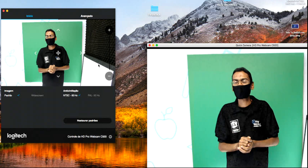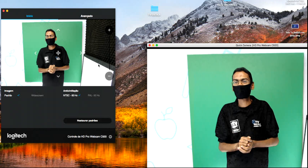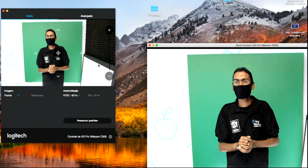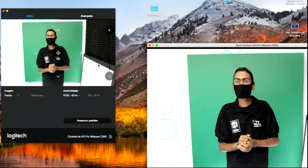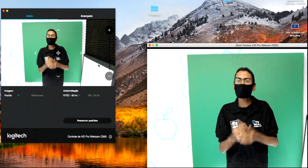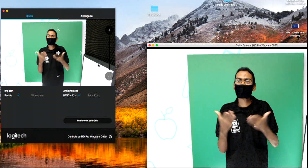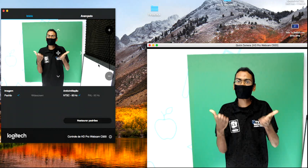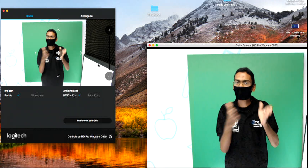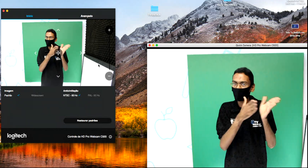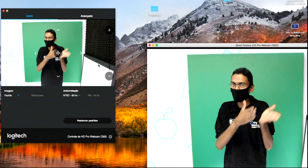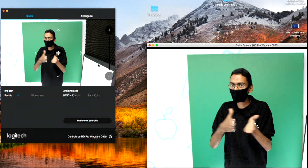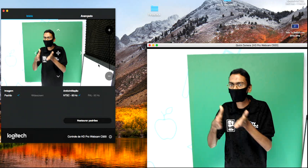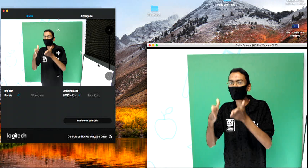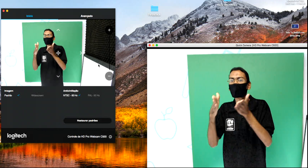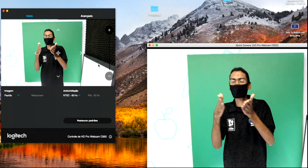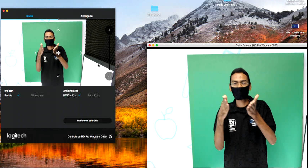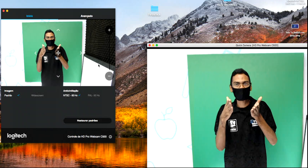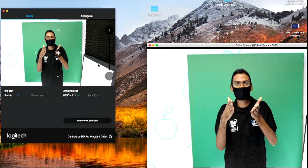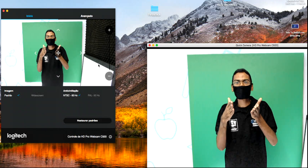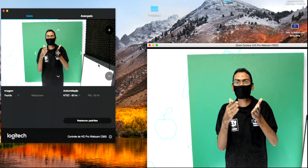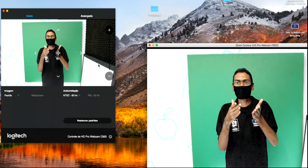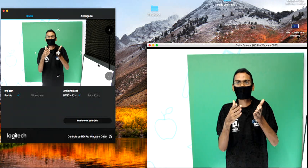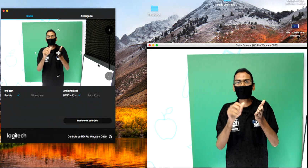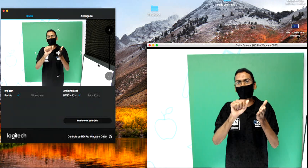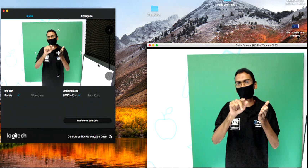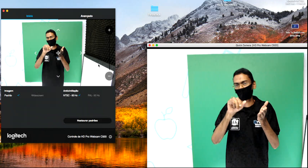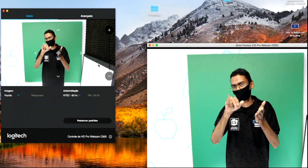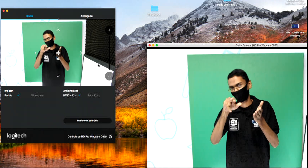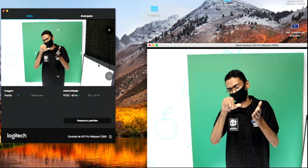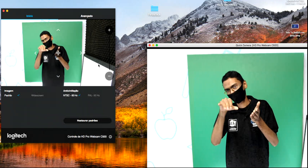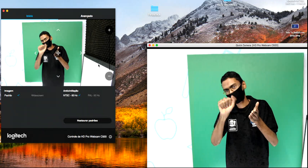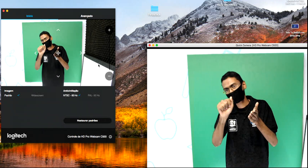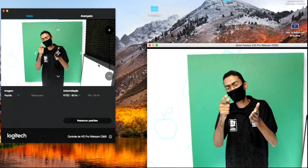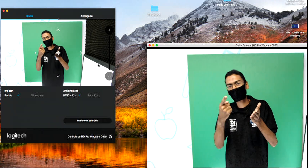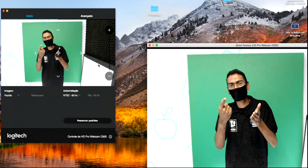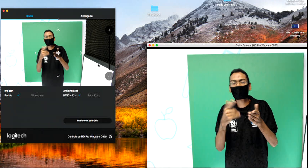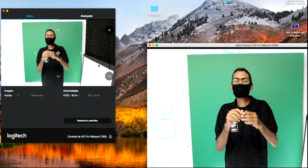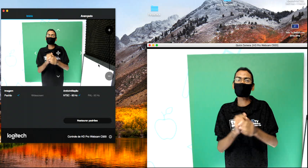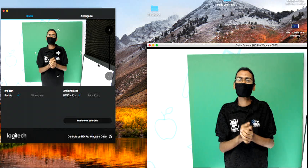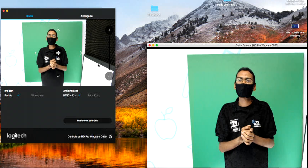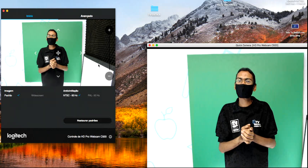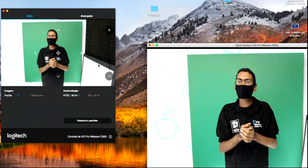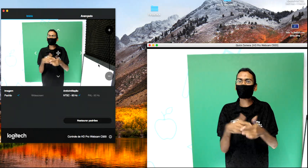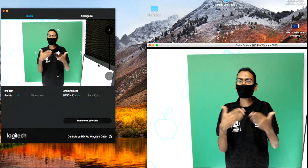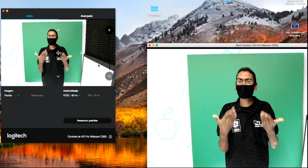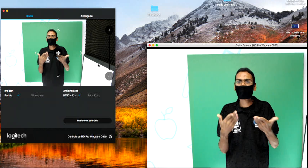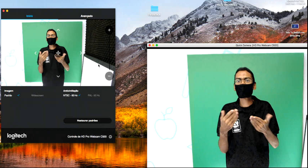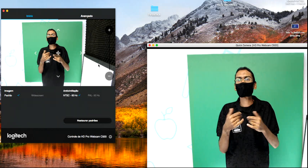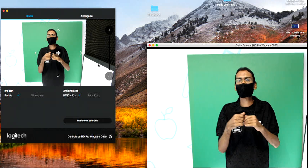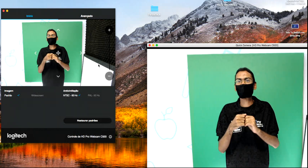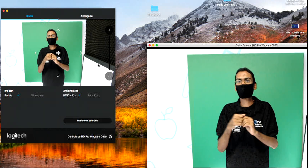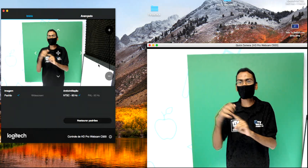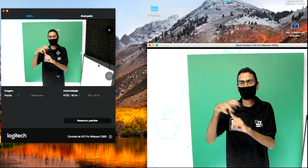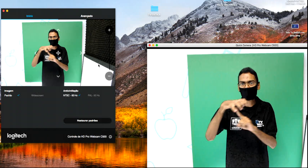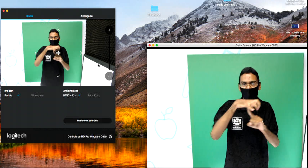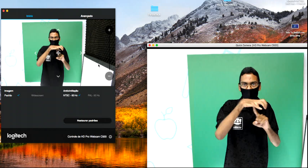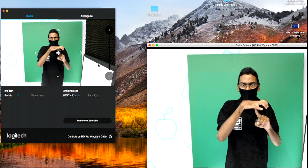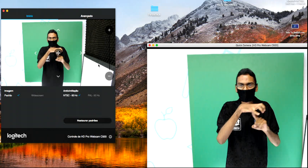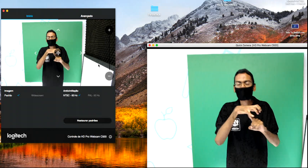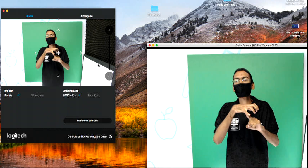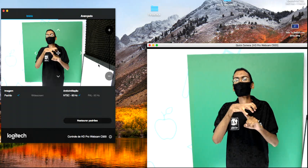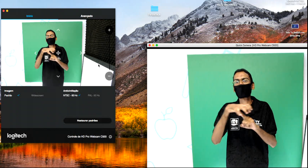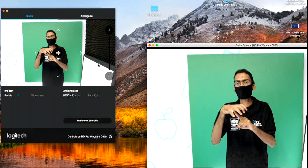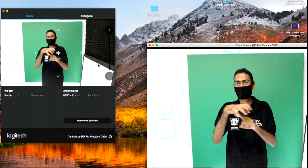predominantemente agrária para uma produção material mercantil e industrial ocorreu nesse período.